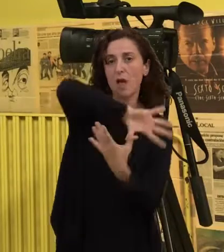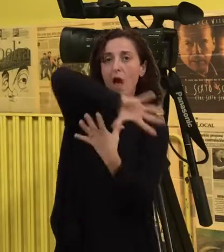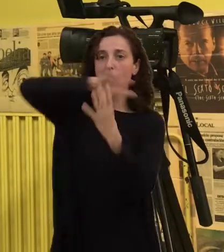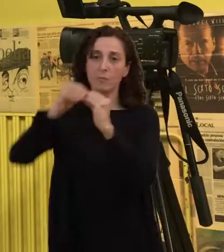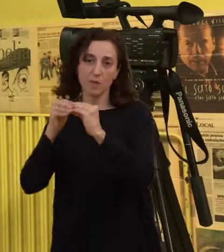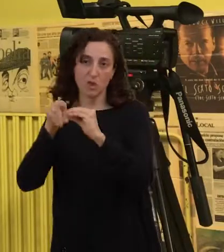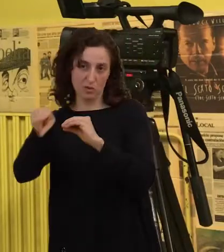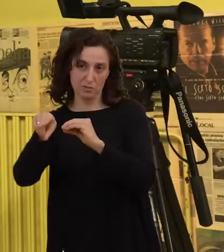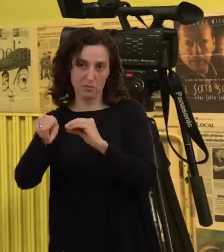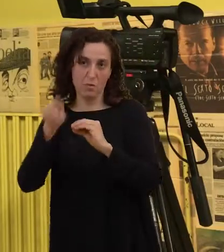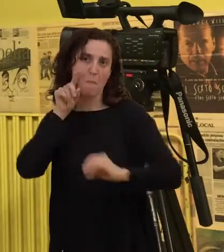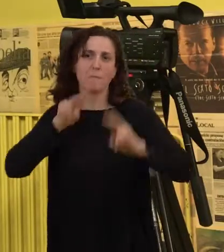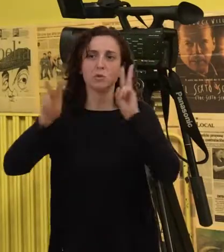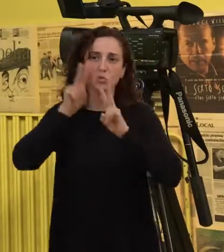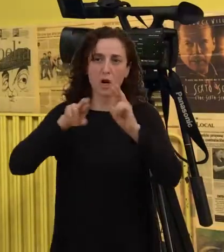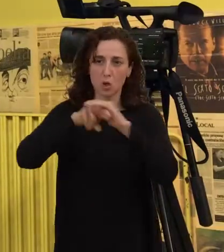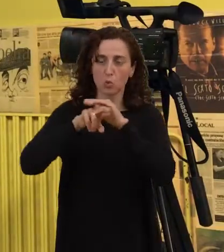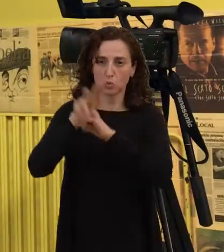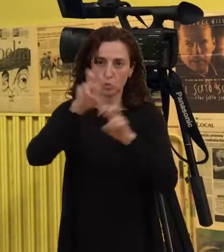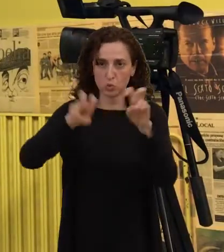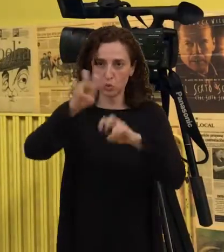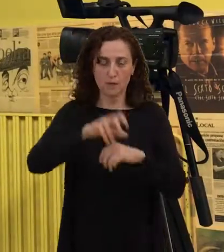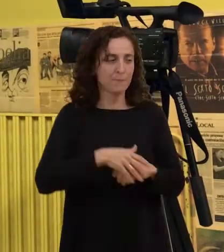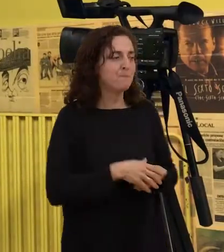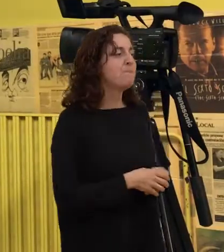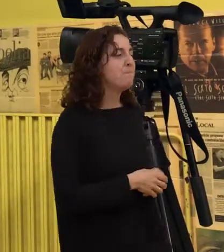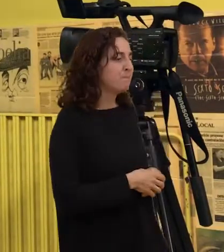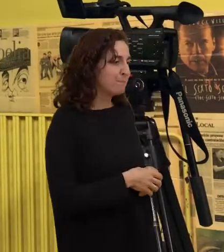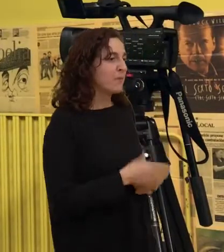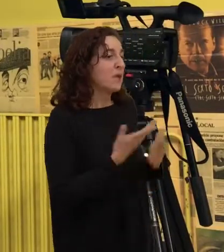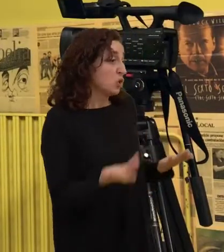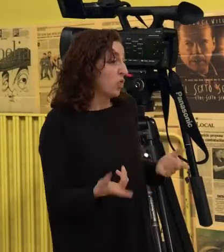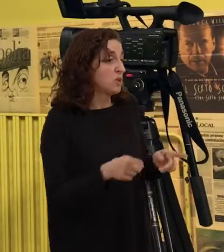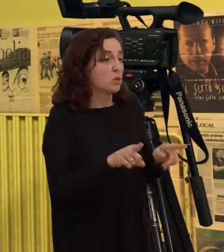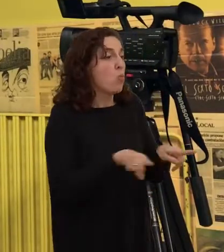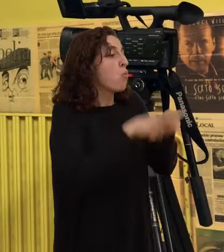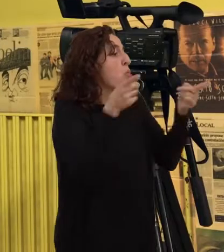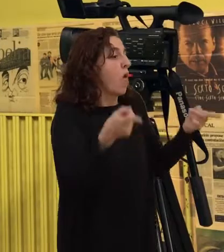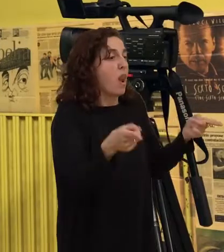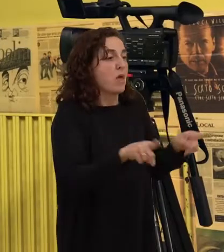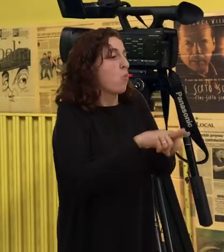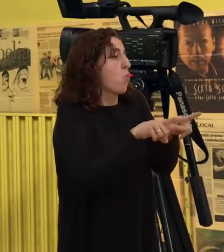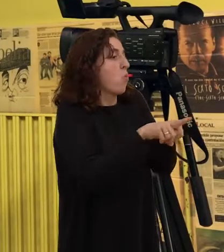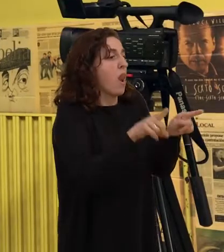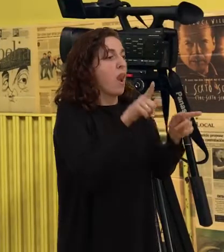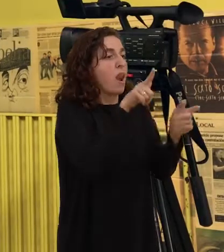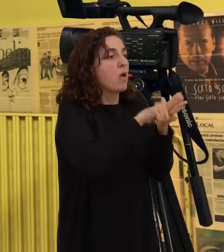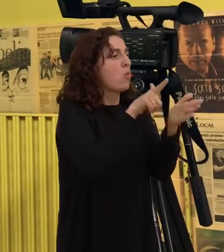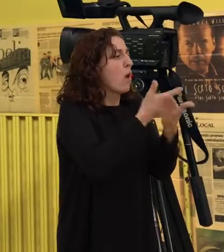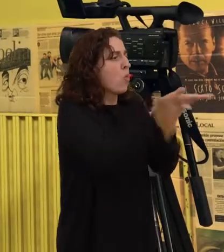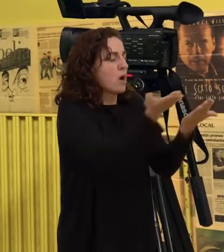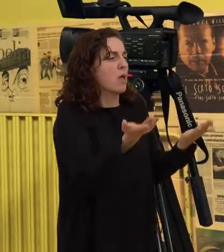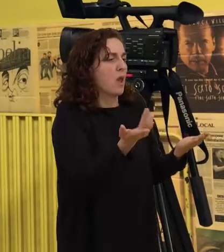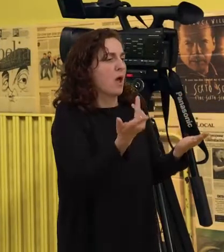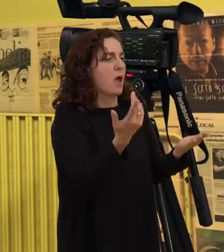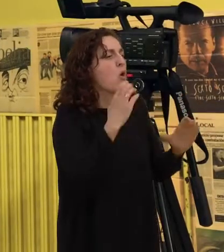habilidades comunicativas tenga. É dicir, que existe, como en cualquier outra lengua, evidentemente, a voluntad de comunicarse.